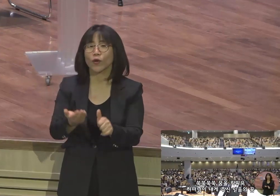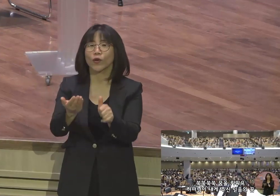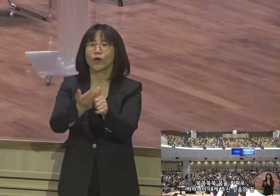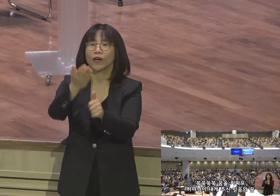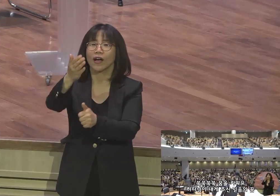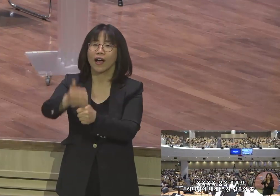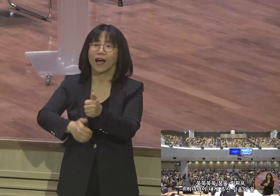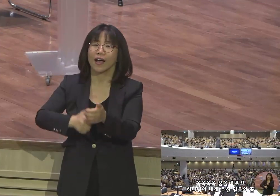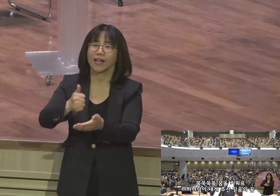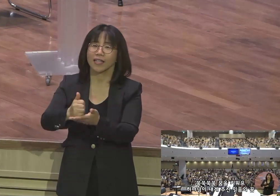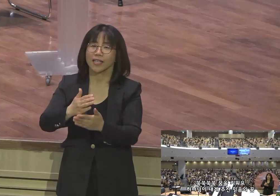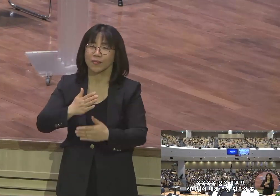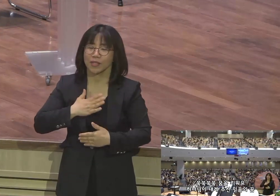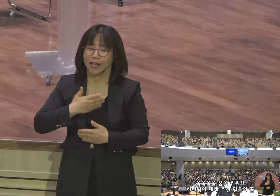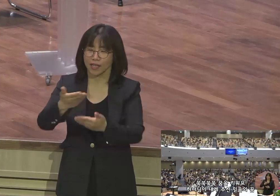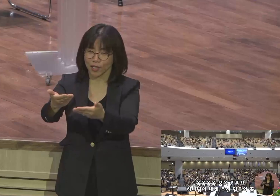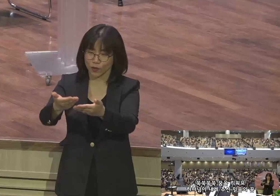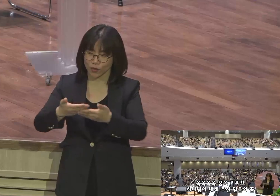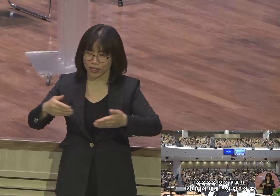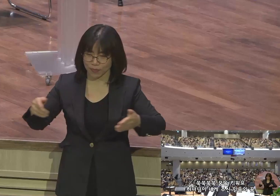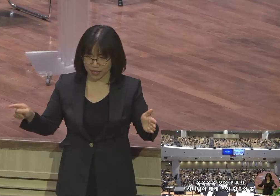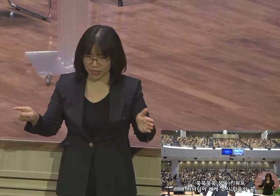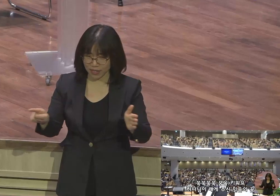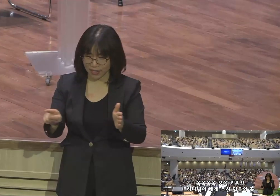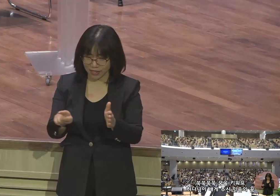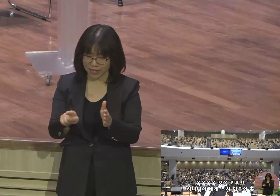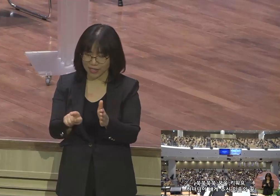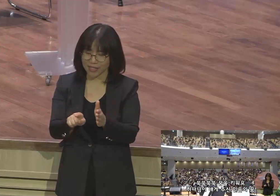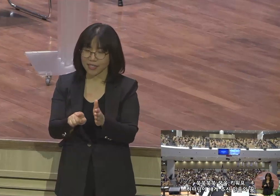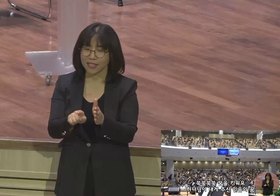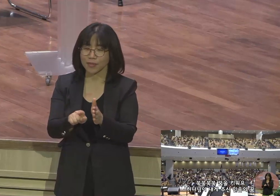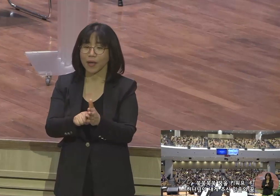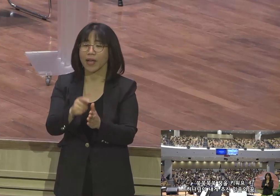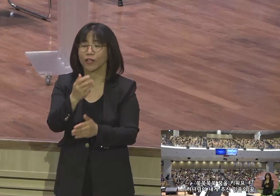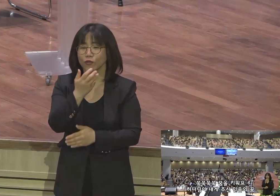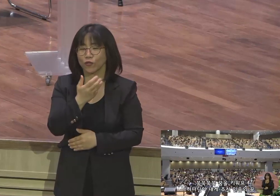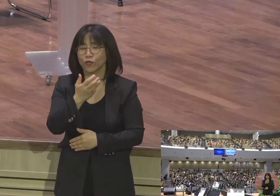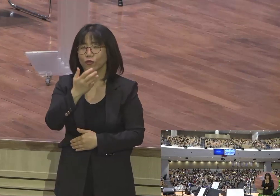하나님이 내게 주신 믿음의 꿈